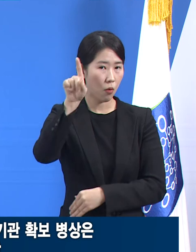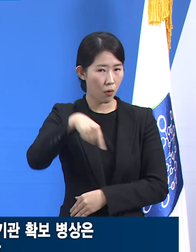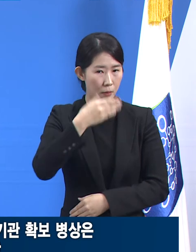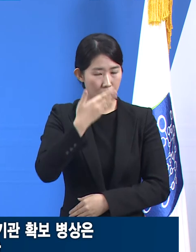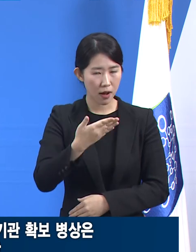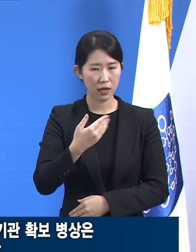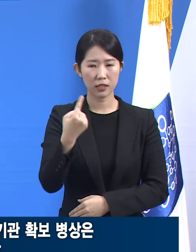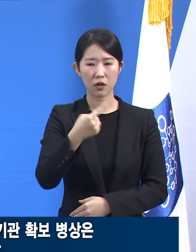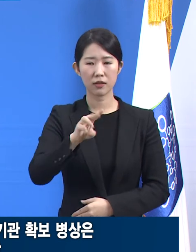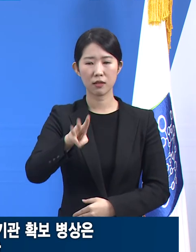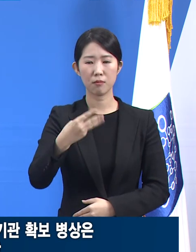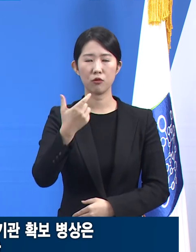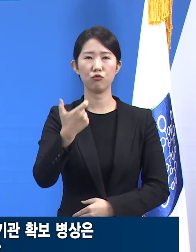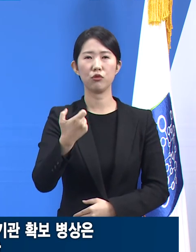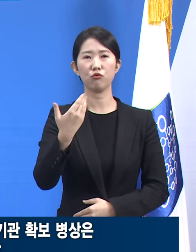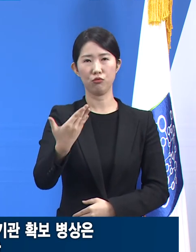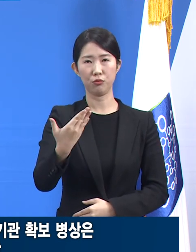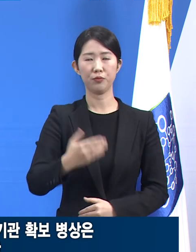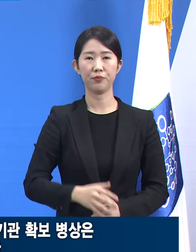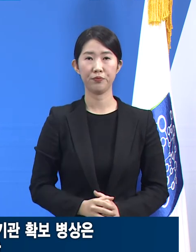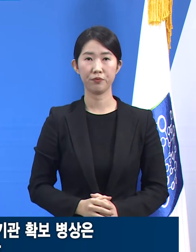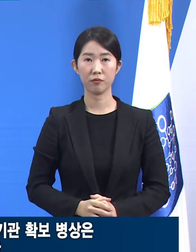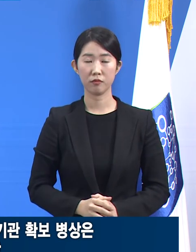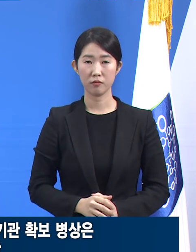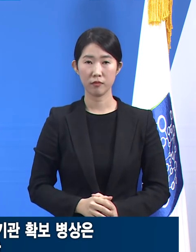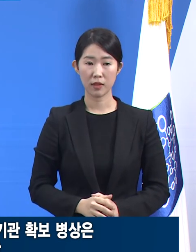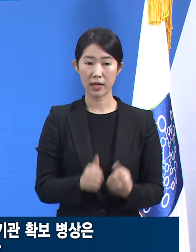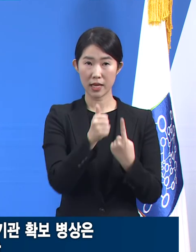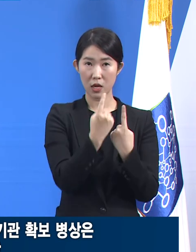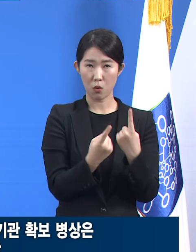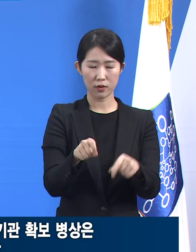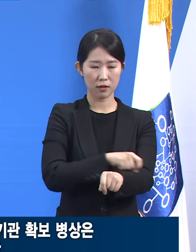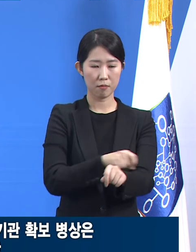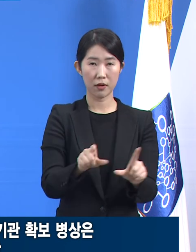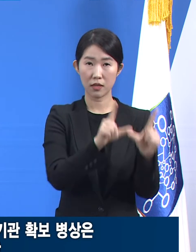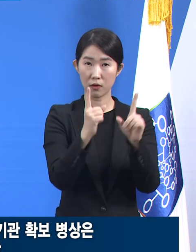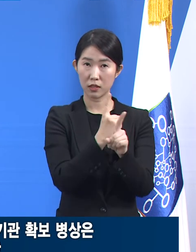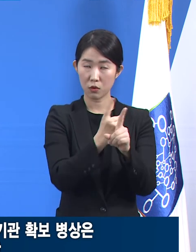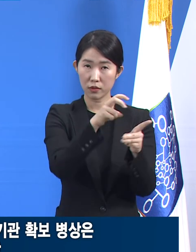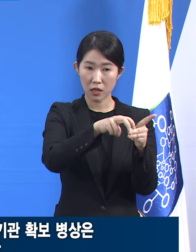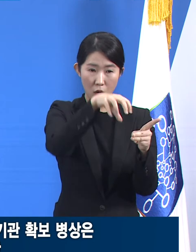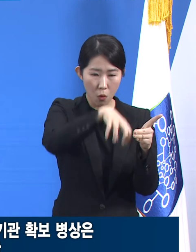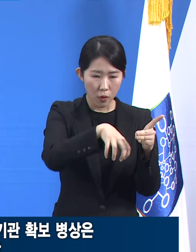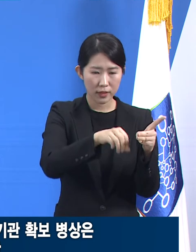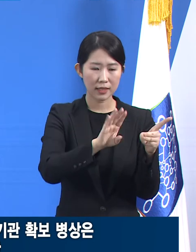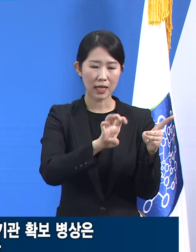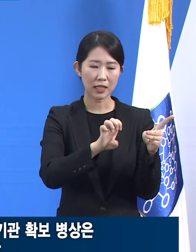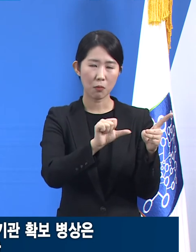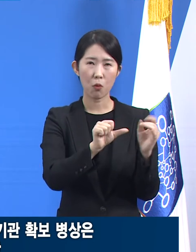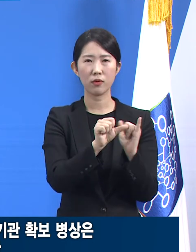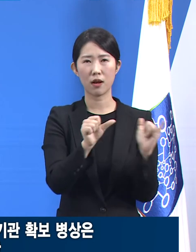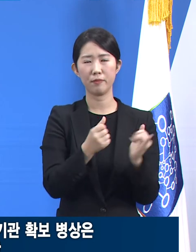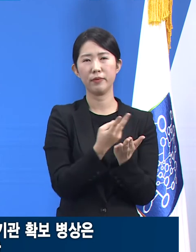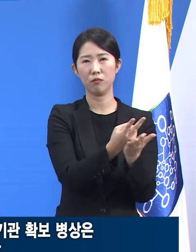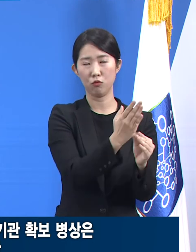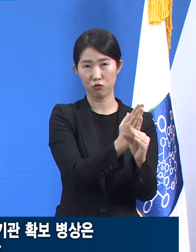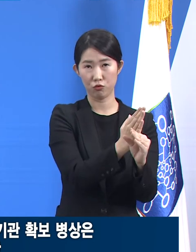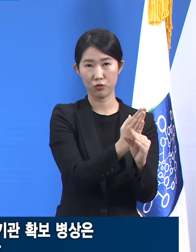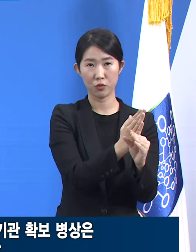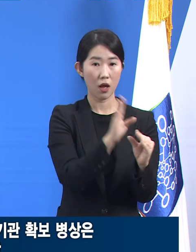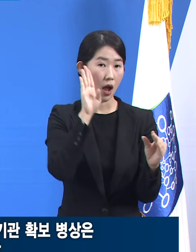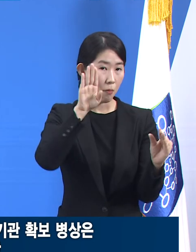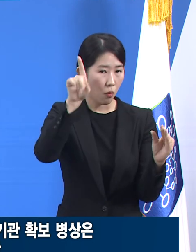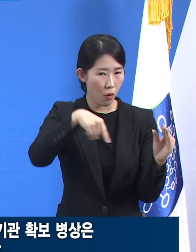1,369명입니다. 이 중 제1호 특별생활치료센터에는 45명 입소해 계시고 잔여 수용 가능